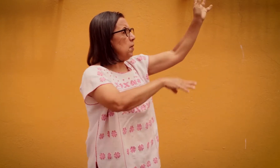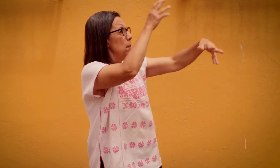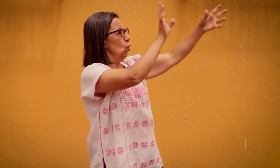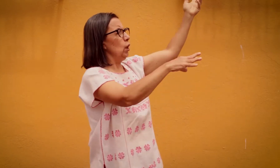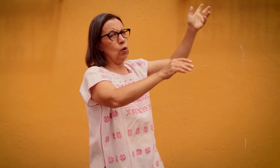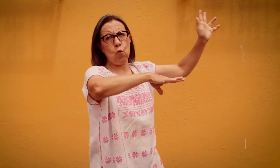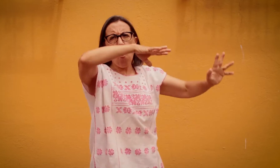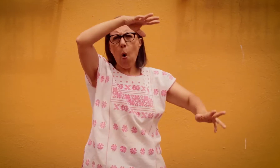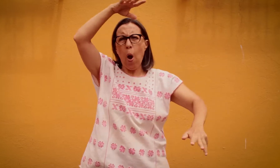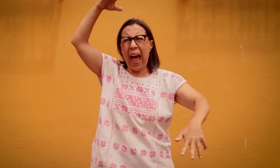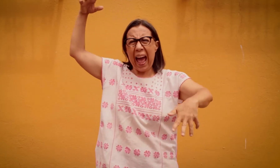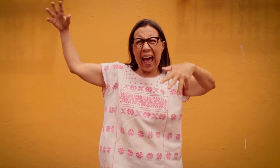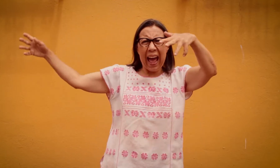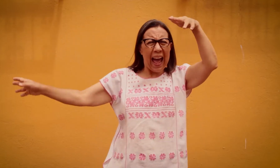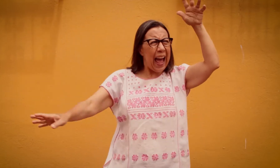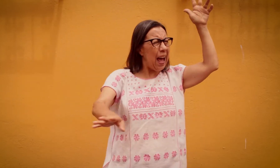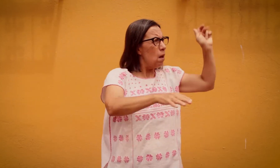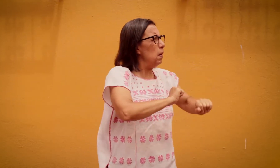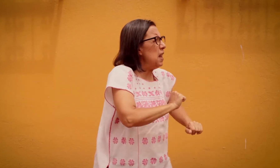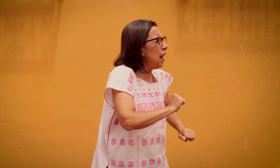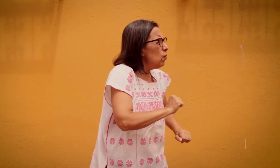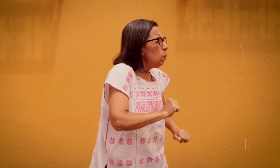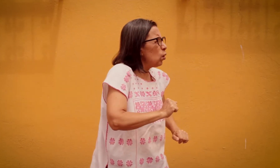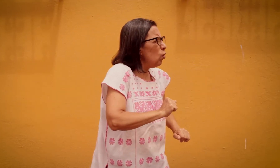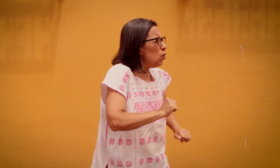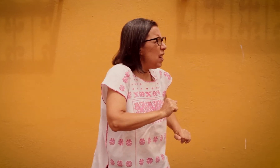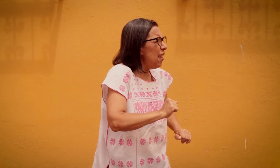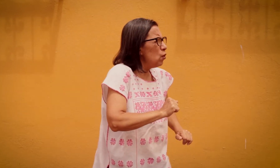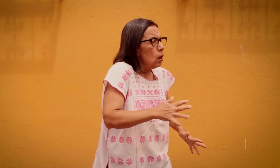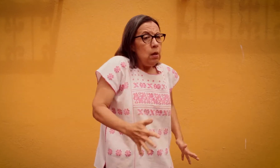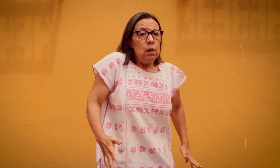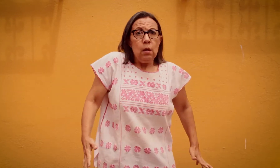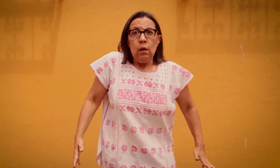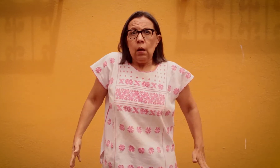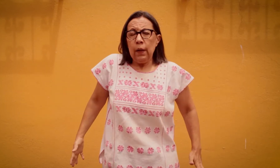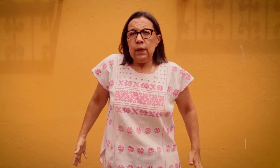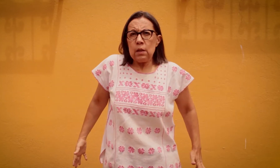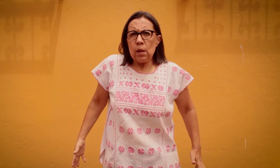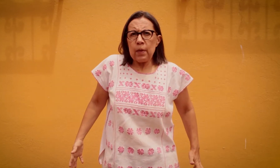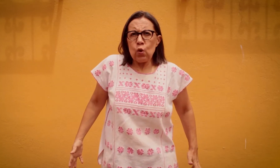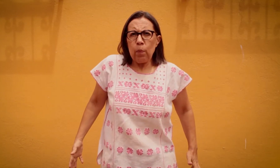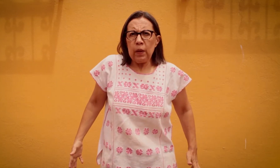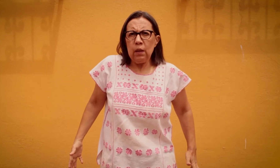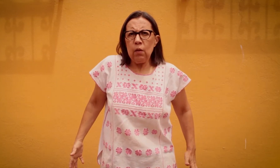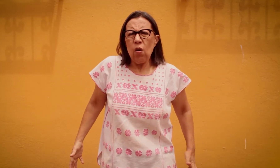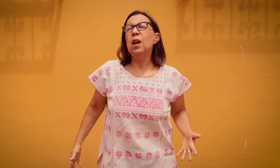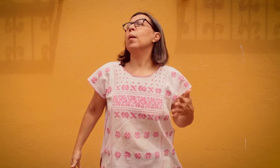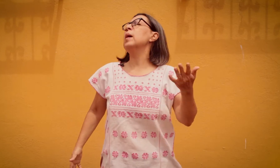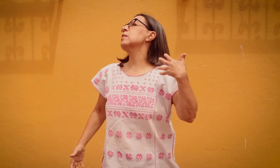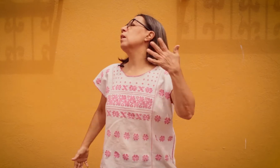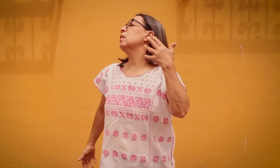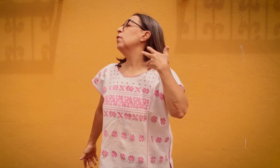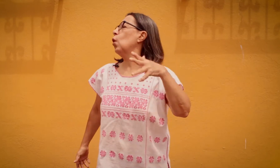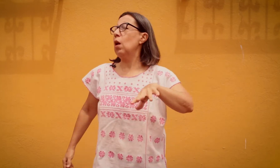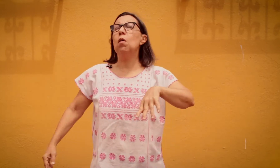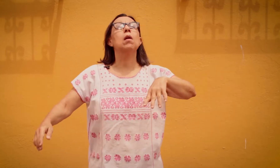había monitos. ¡Oh, oh! ¡Ja, ja, ja! Brincando por todos lados. Andy estaba sorprendido. La maestra de tanto calor.